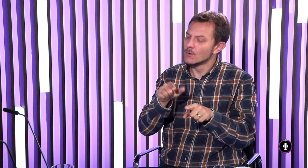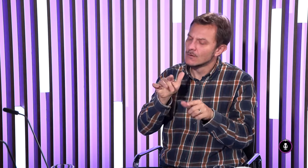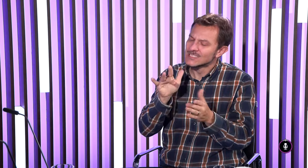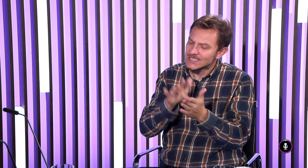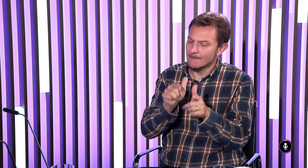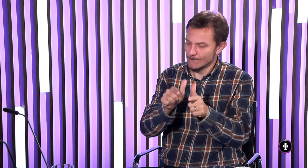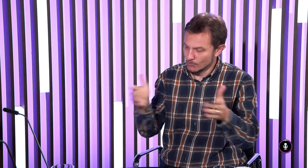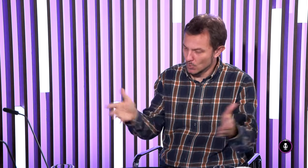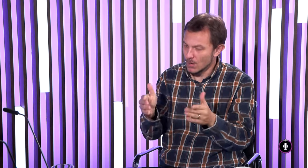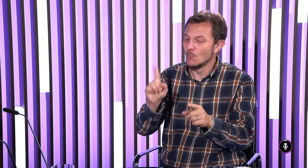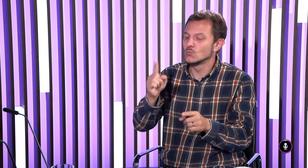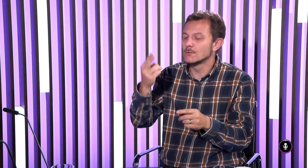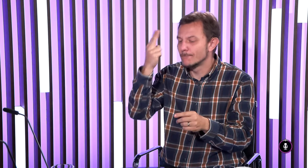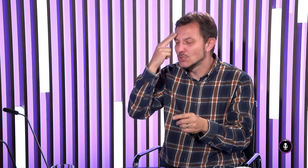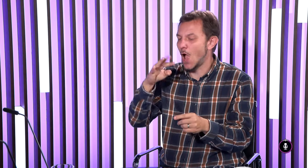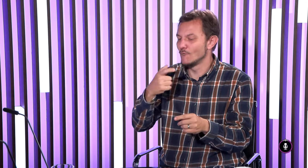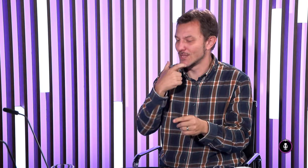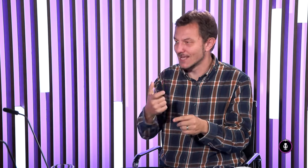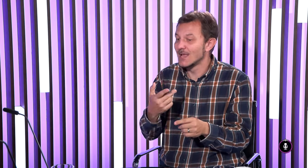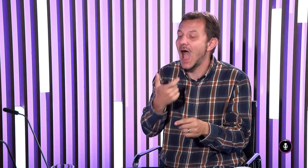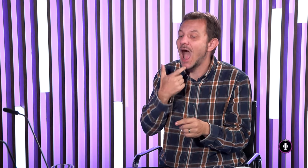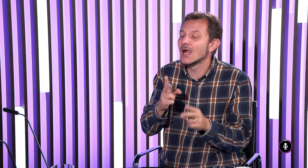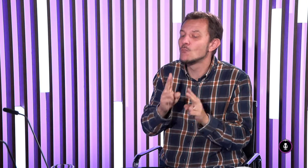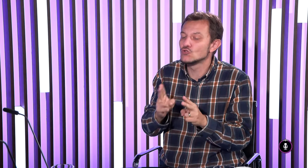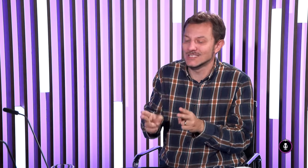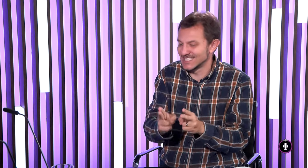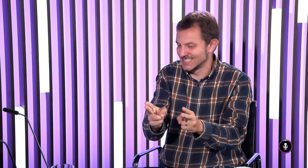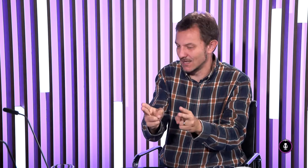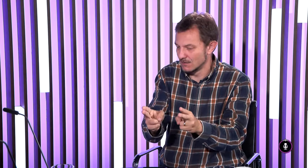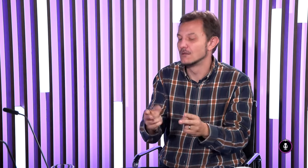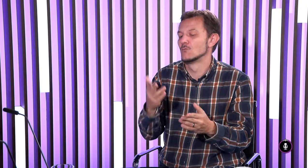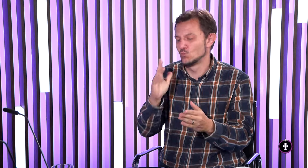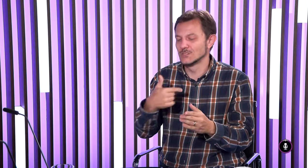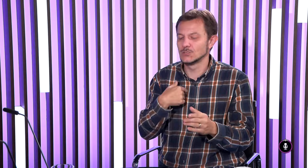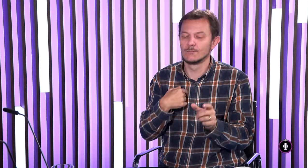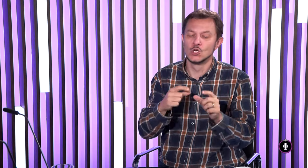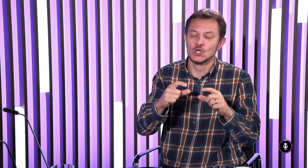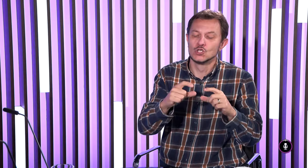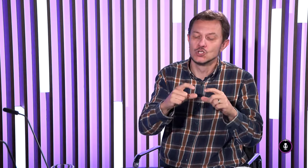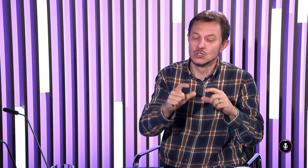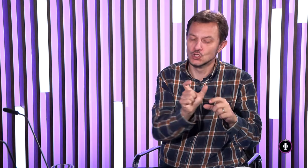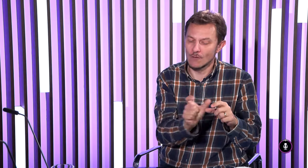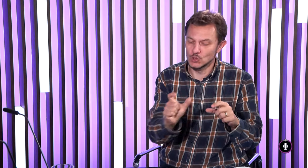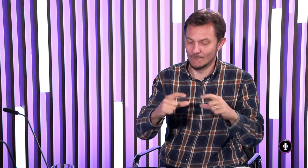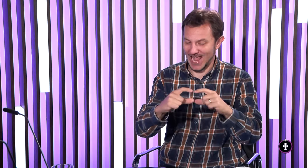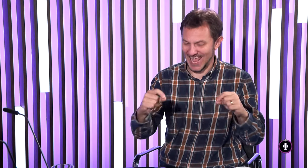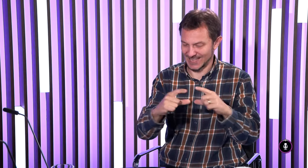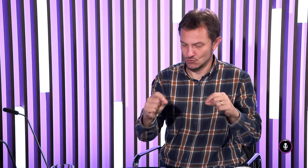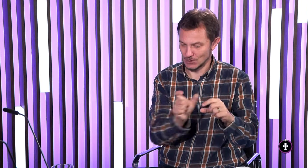učím posunkovým jazyku a chcem ich podporiť, ale aby aj v hovorenom jazyku, aby je to tiež cesta,